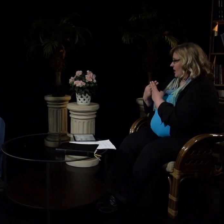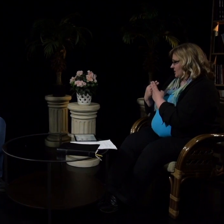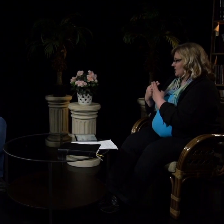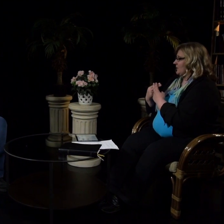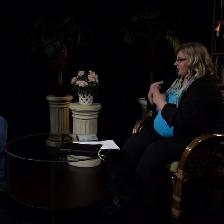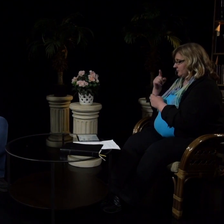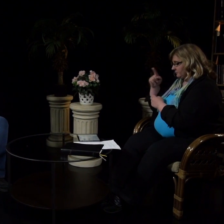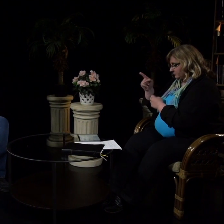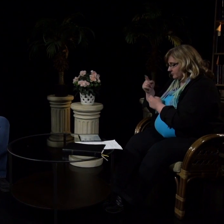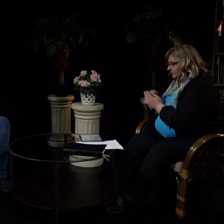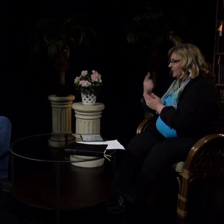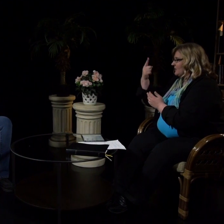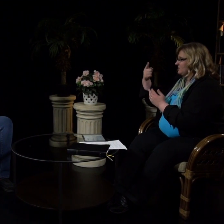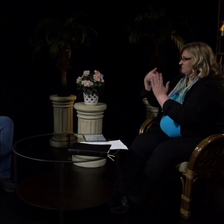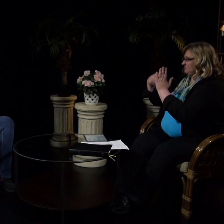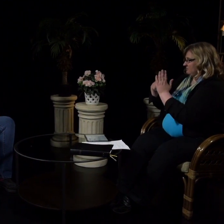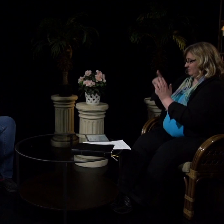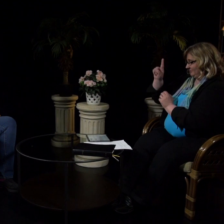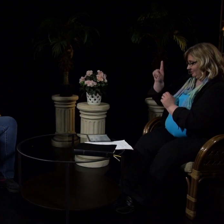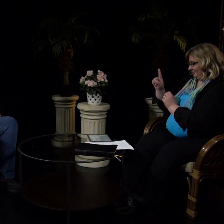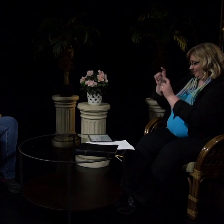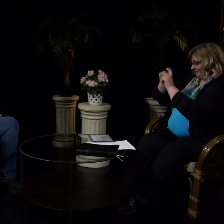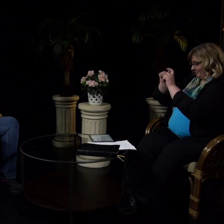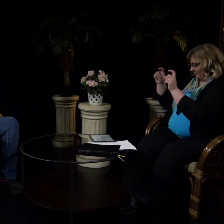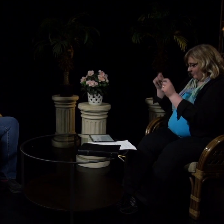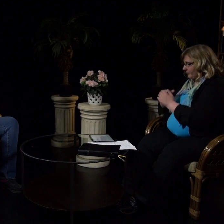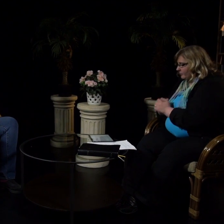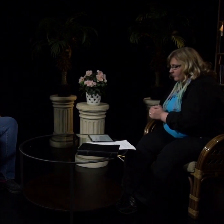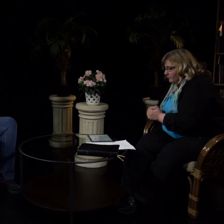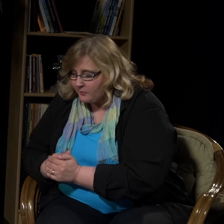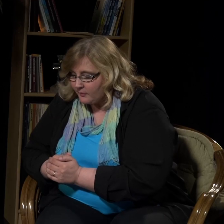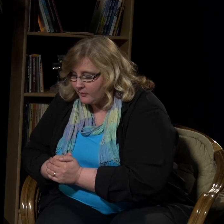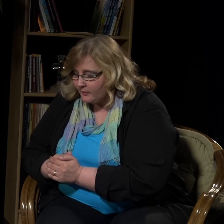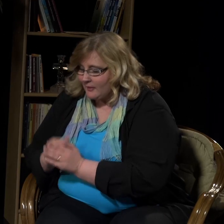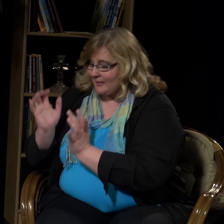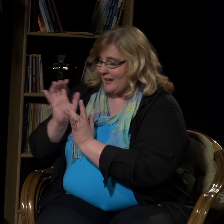Voisimme lukea alkuun Luukaksen evankeliumista luvusta 11 jaakeen 1.